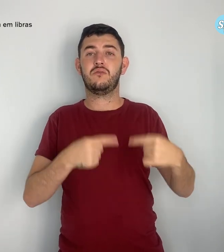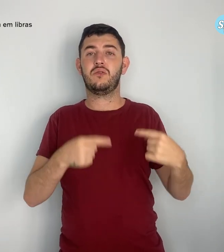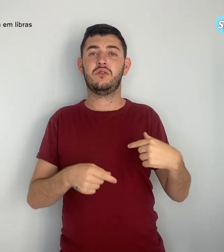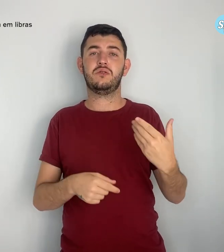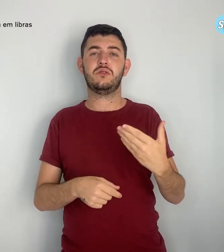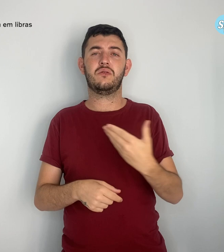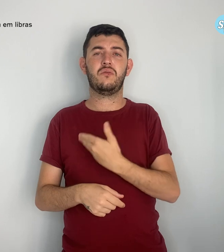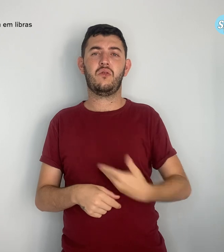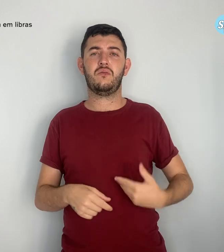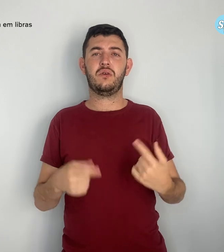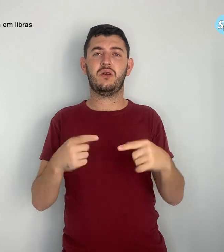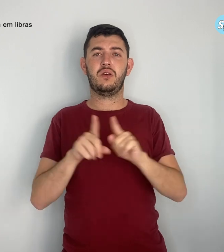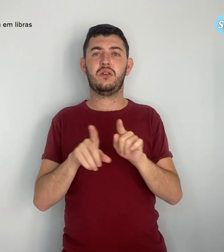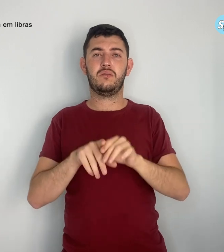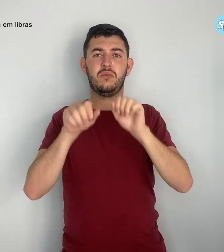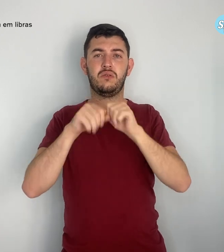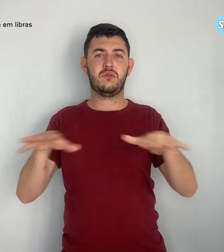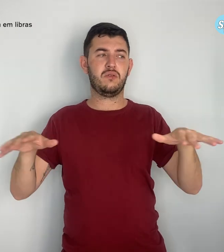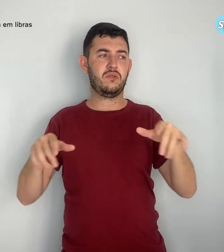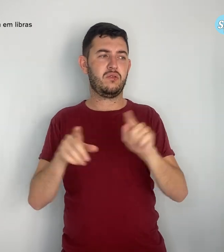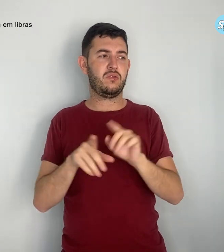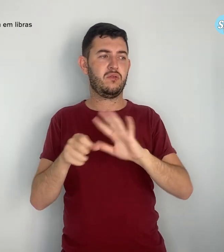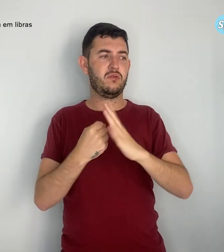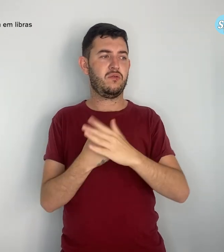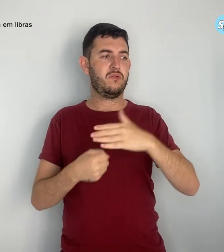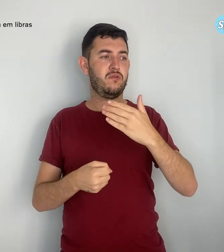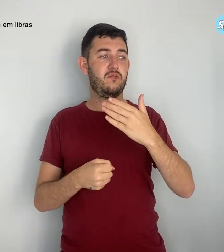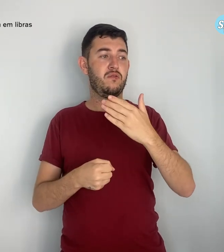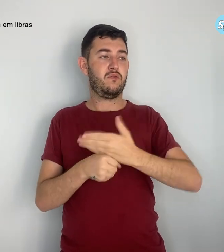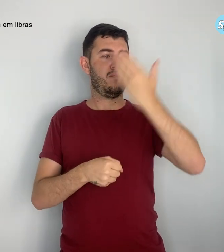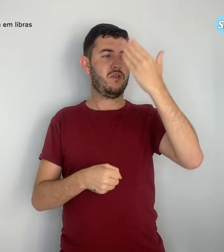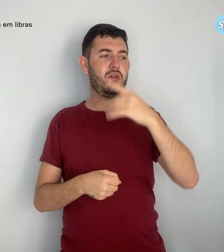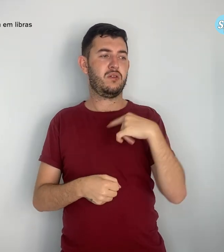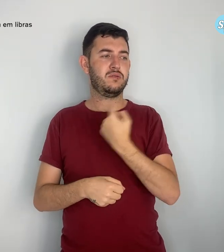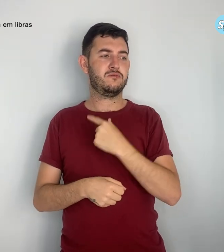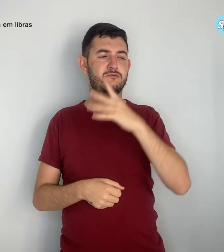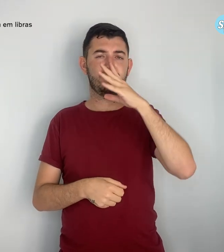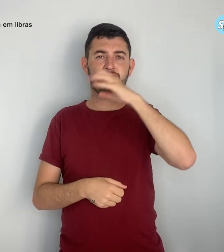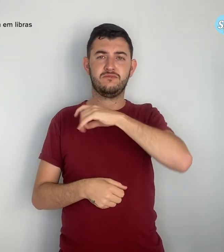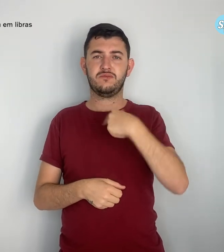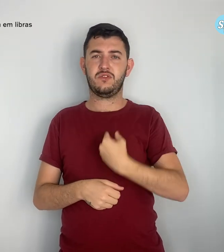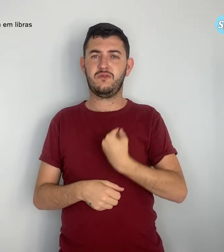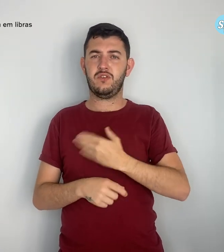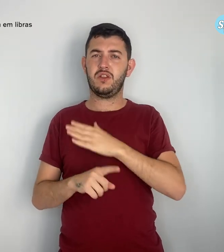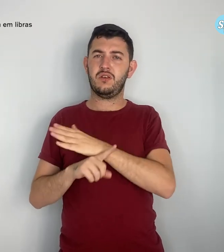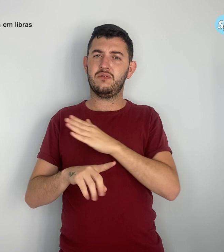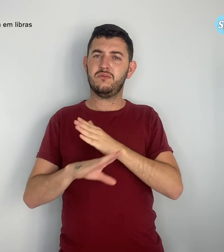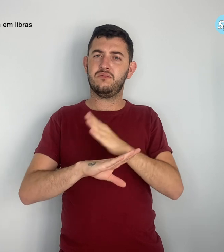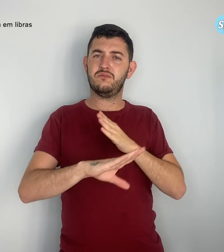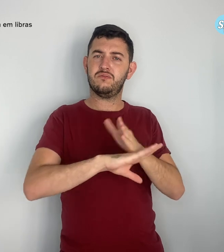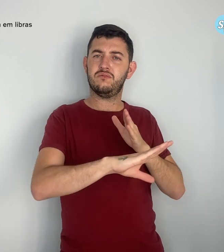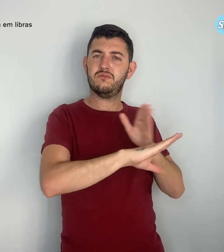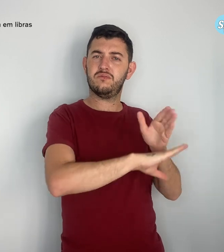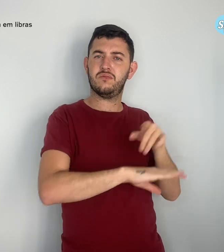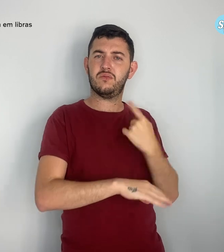fascismo. Teimamos. Percorremos bairros. Colocamos carros de som para